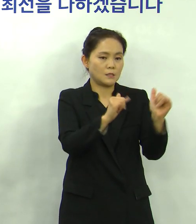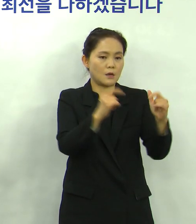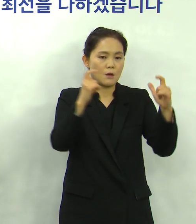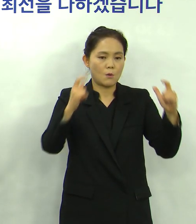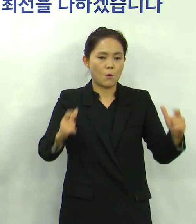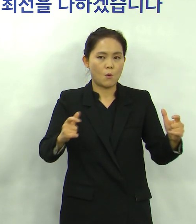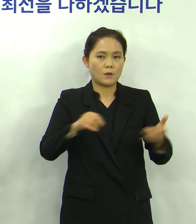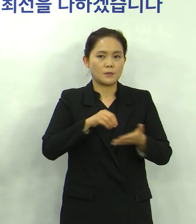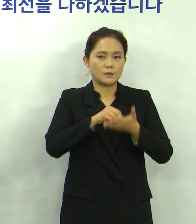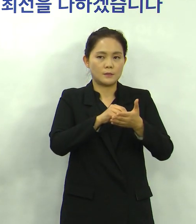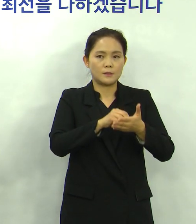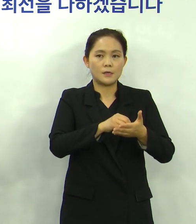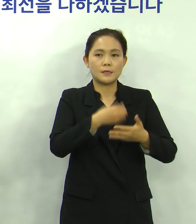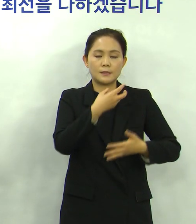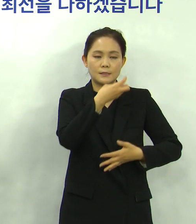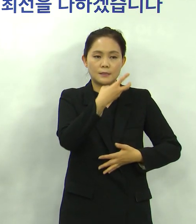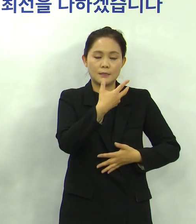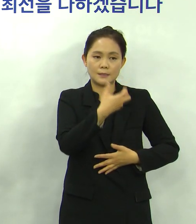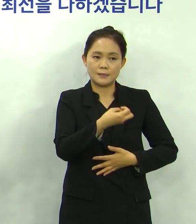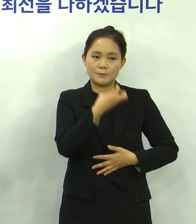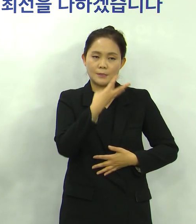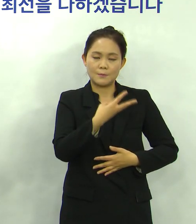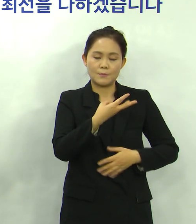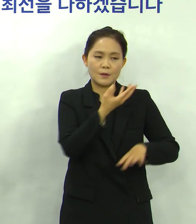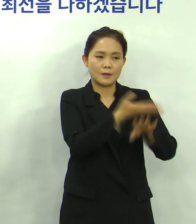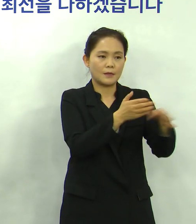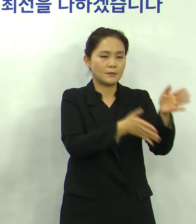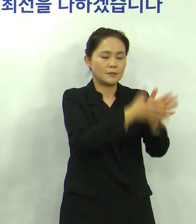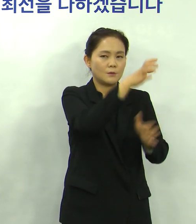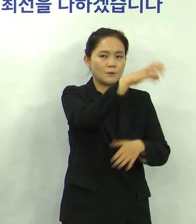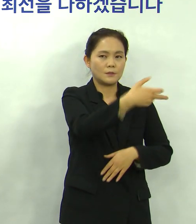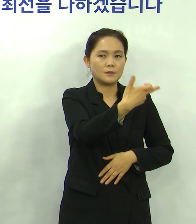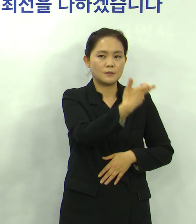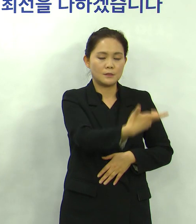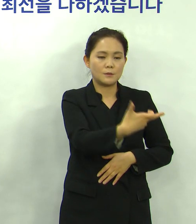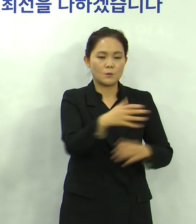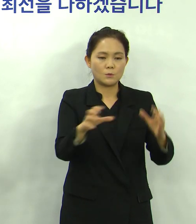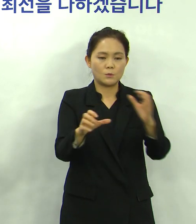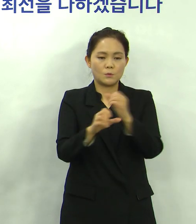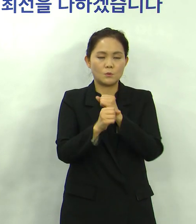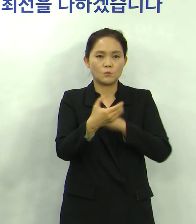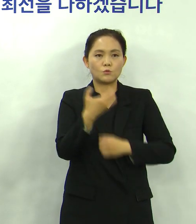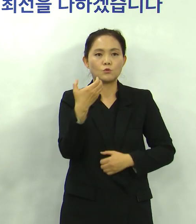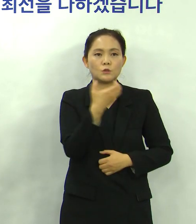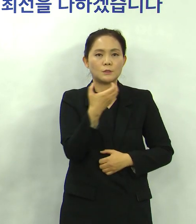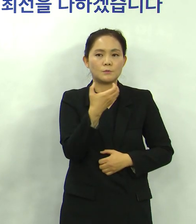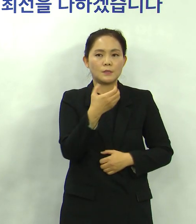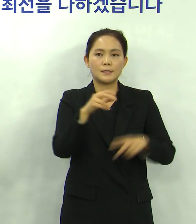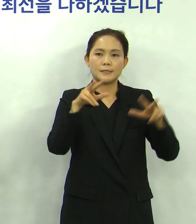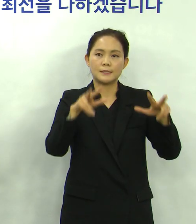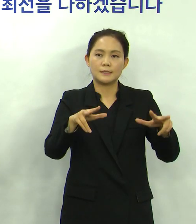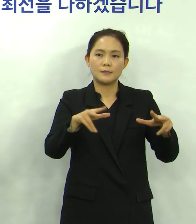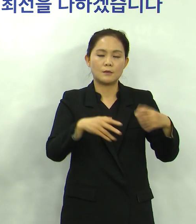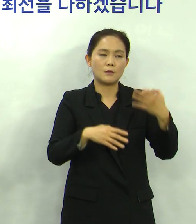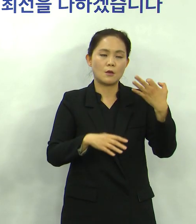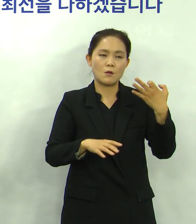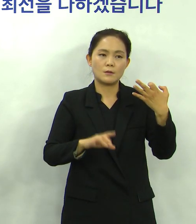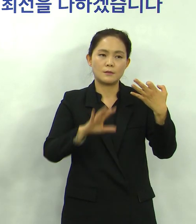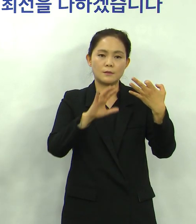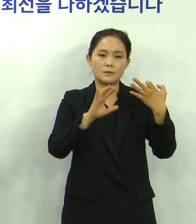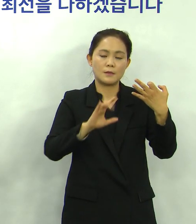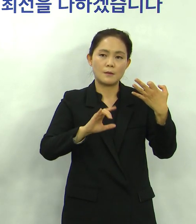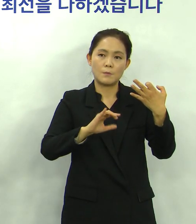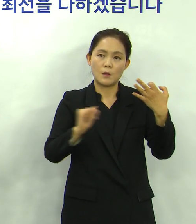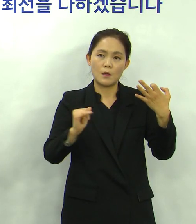간해 등록 73명 간해 등록 17명 등 90명이 되어 있고 이 가운데 현재 14명이